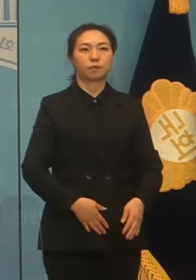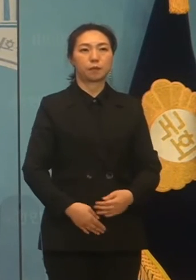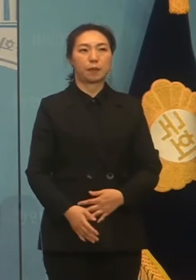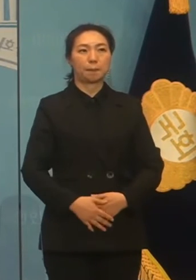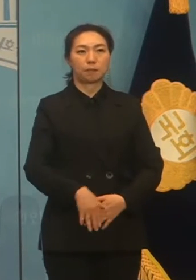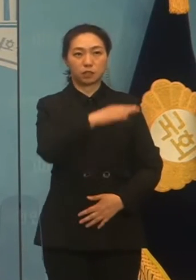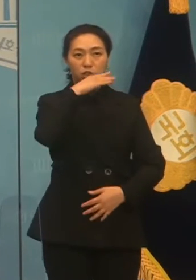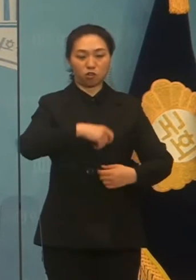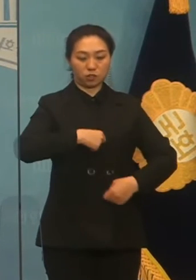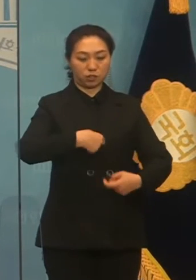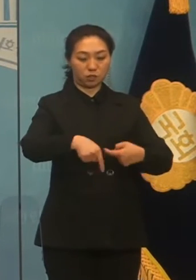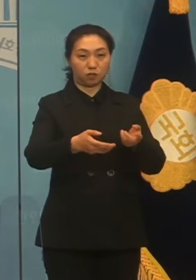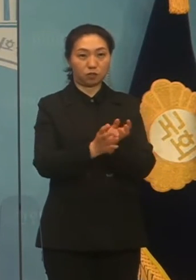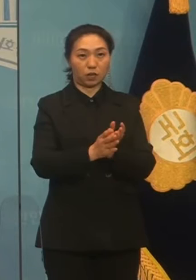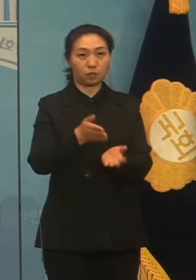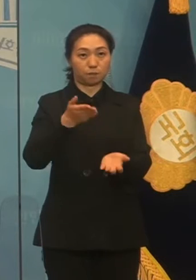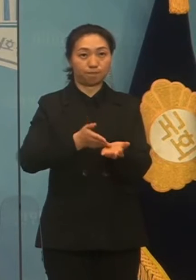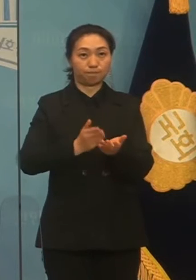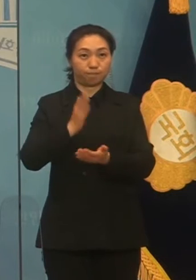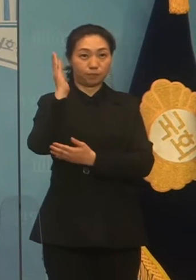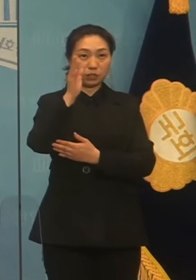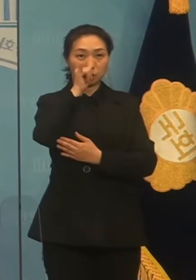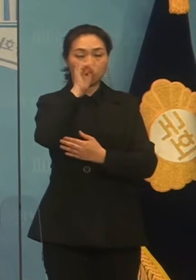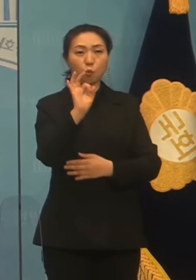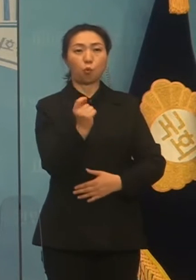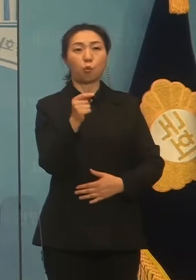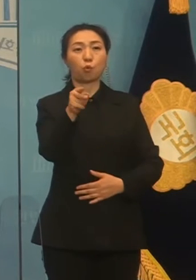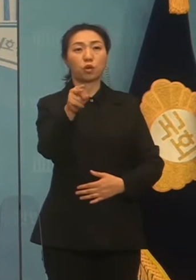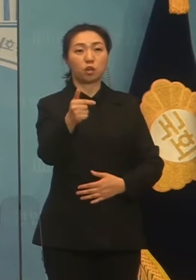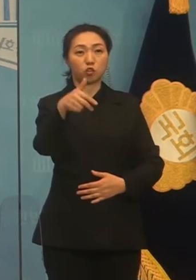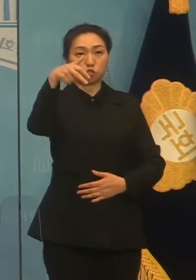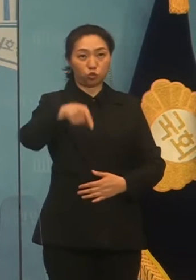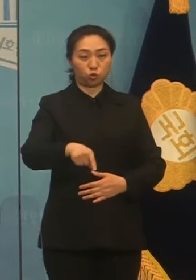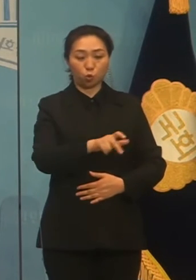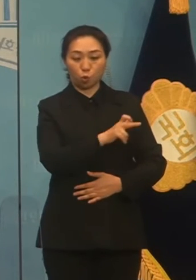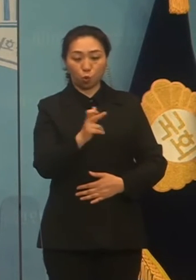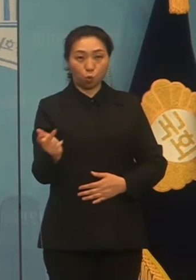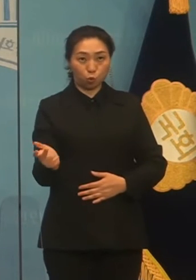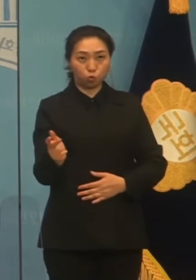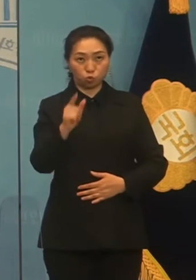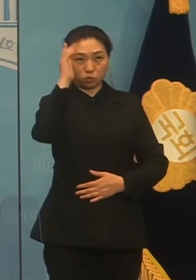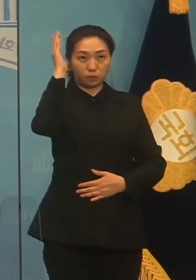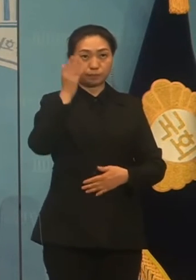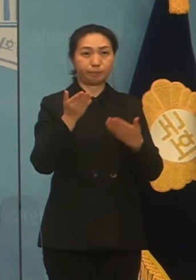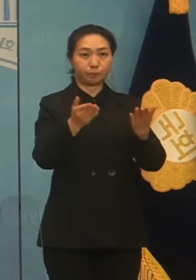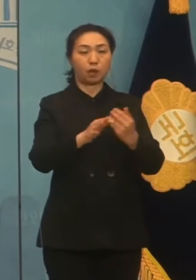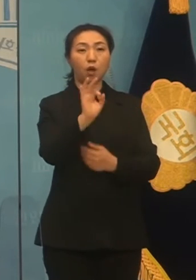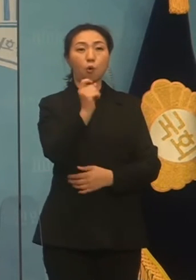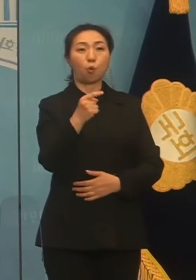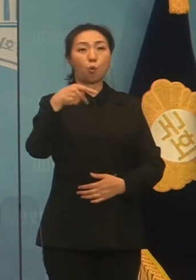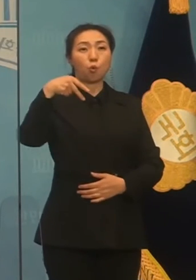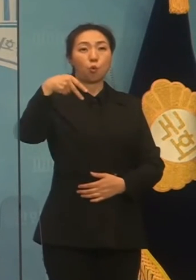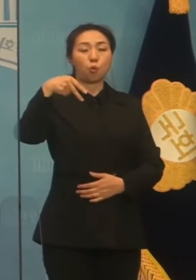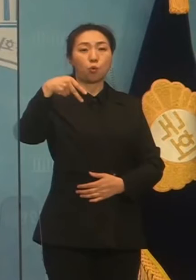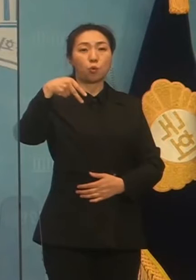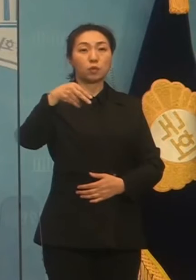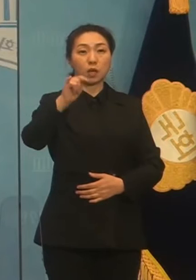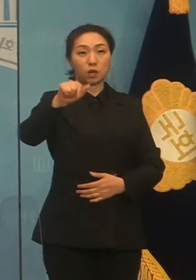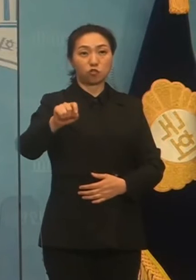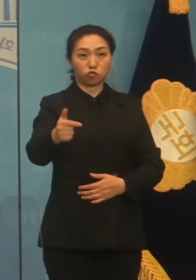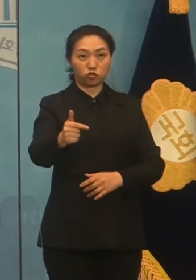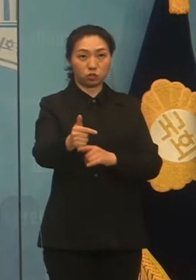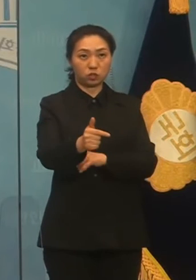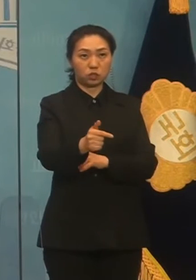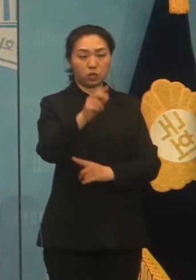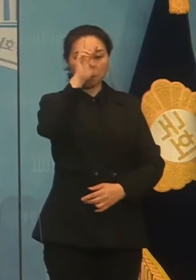정의당 대변이 노려집니다. 윤호 현안 브리핑하겠습니다. 먼저 우세훈 박형준 시장의 전직 대통령